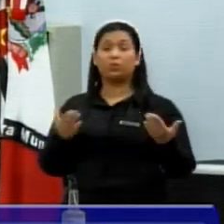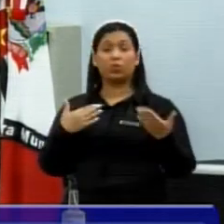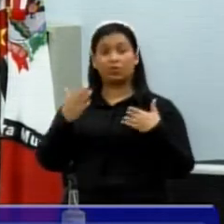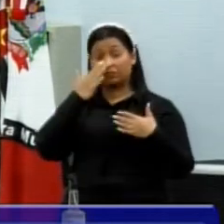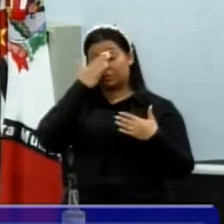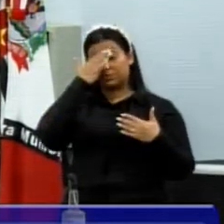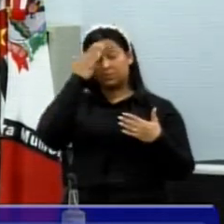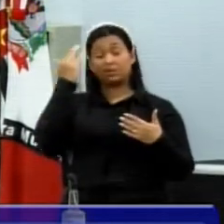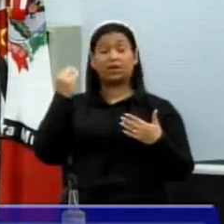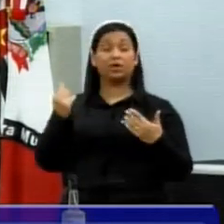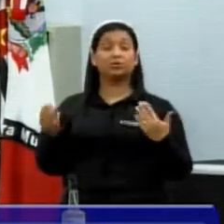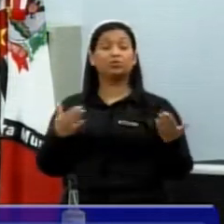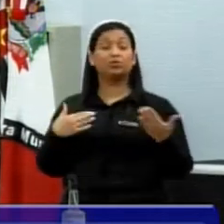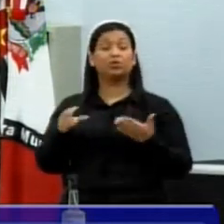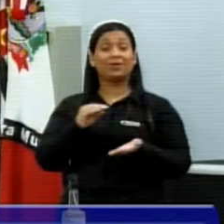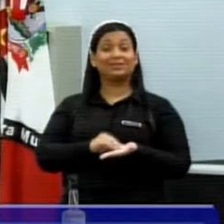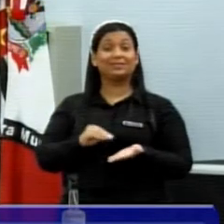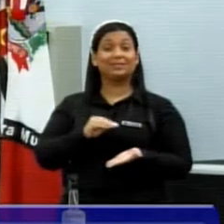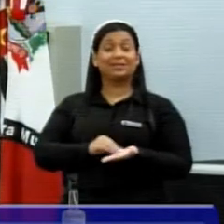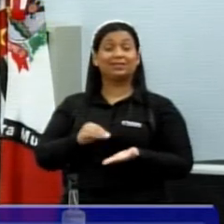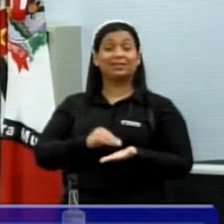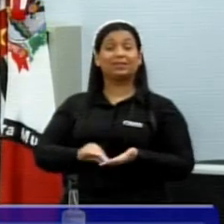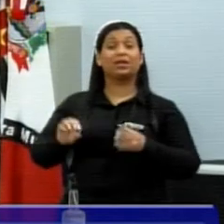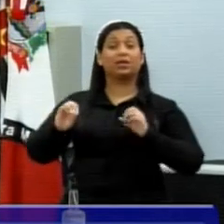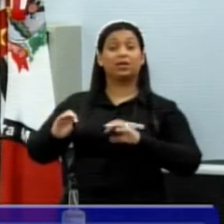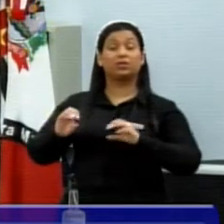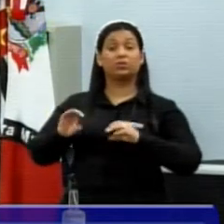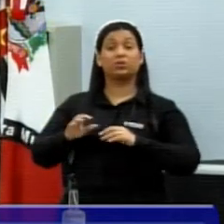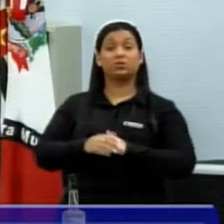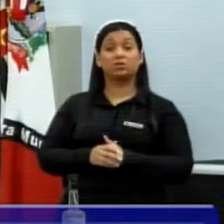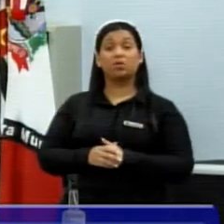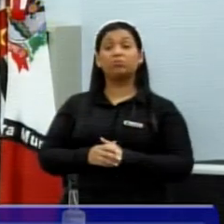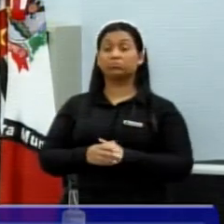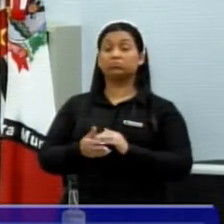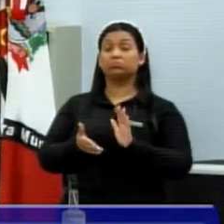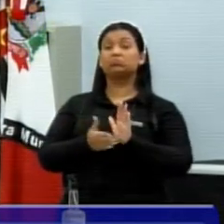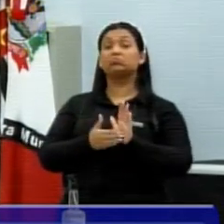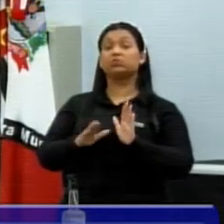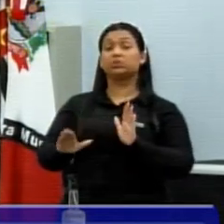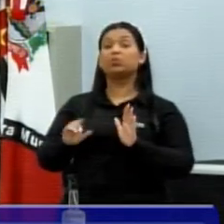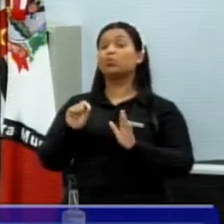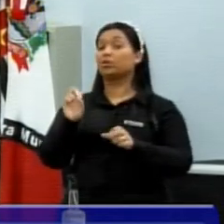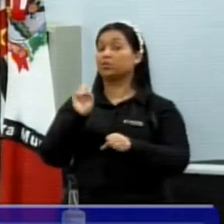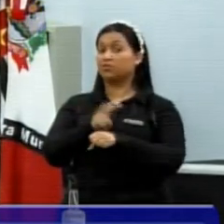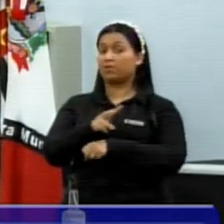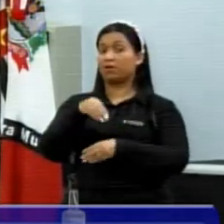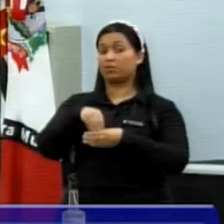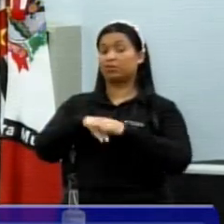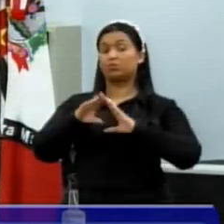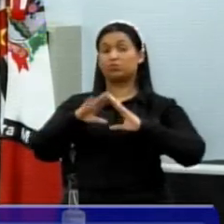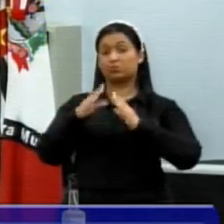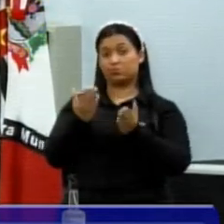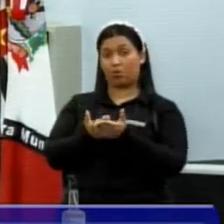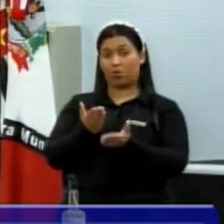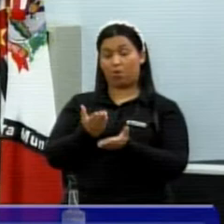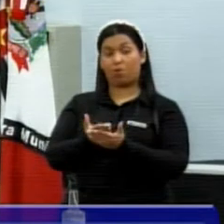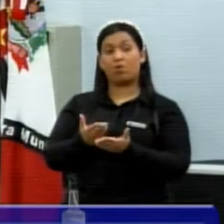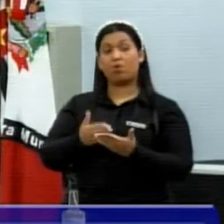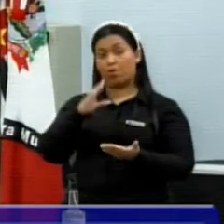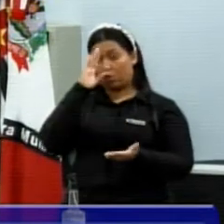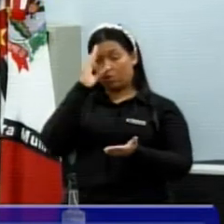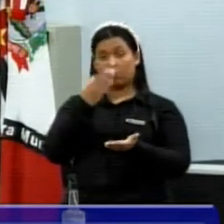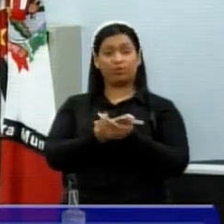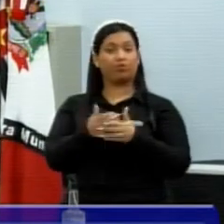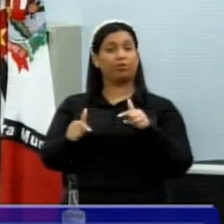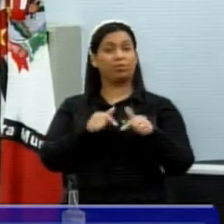com a secretária da educação, ela prometeu rever o caso das vagas de escola, eu confio no trabalho